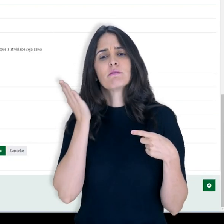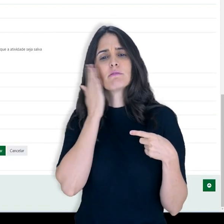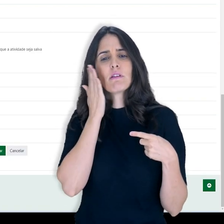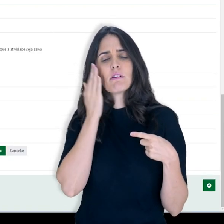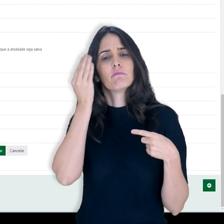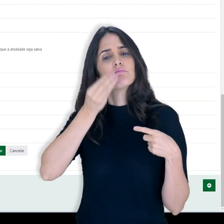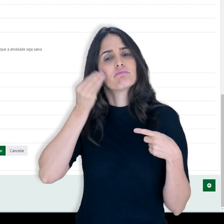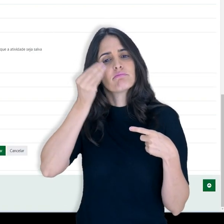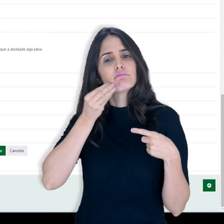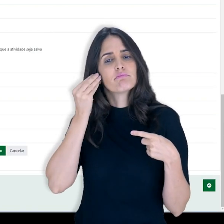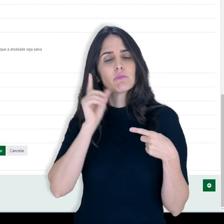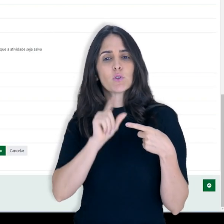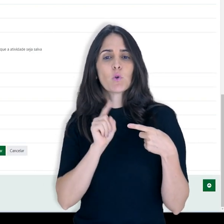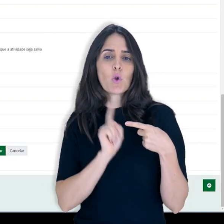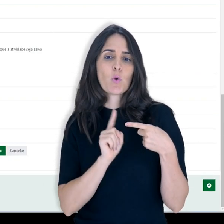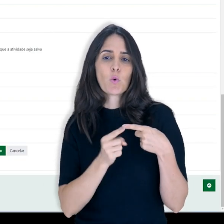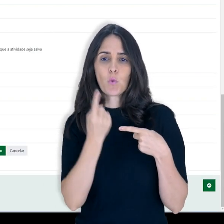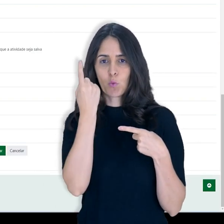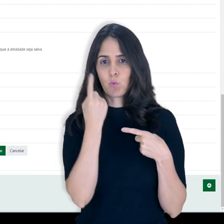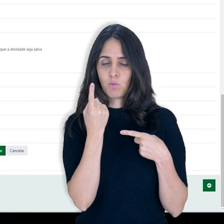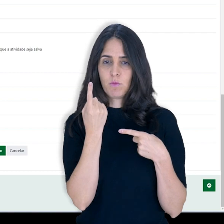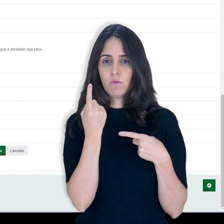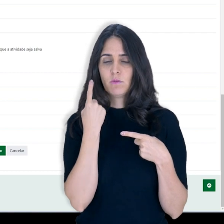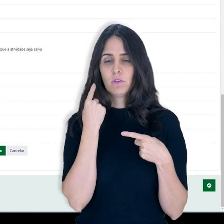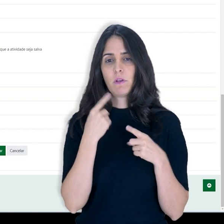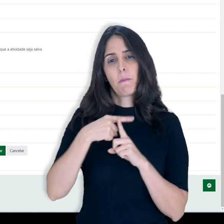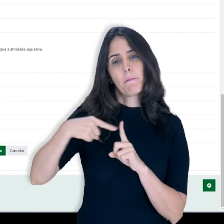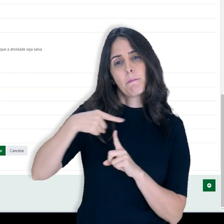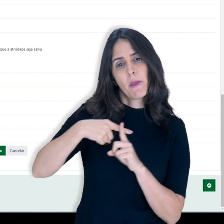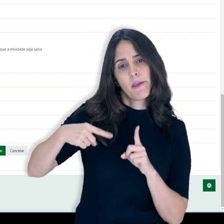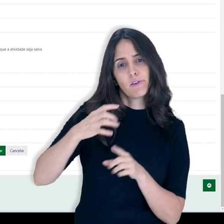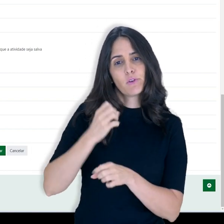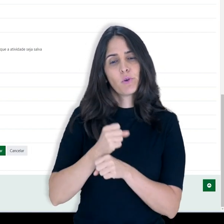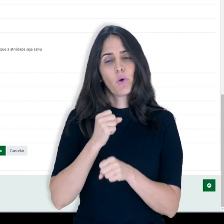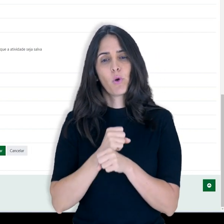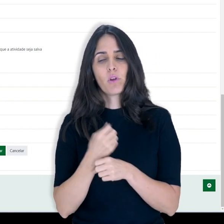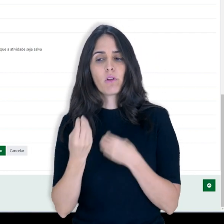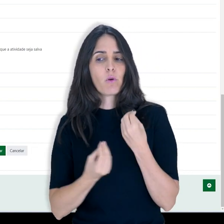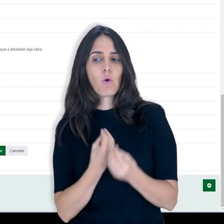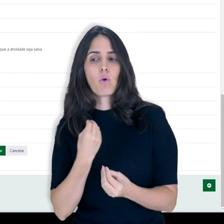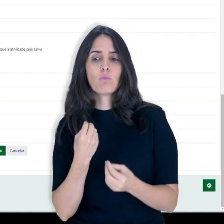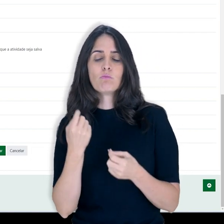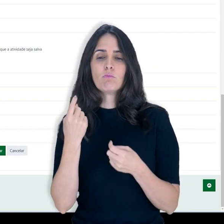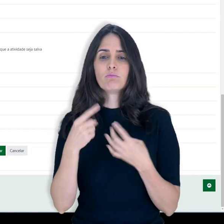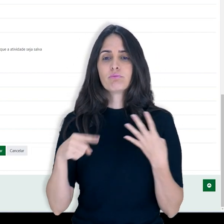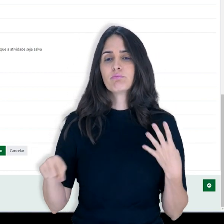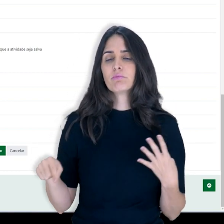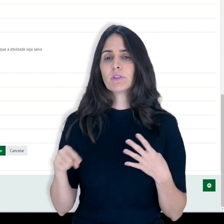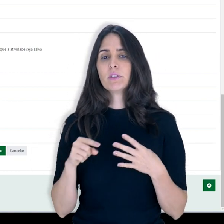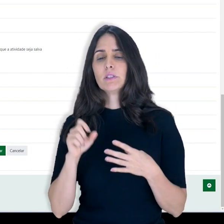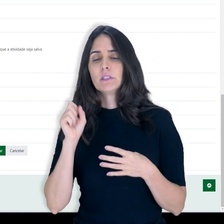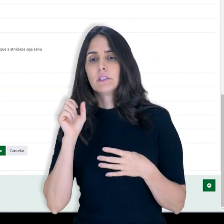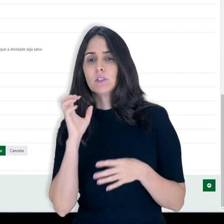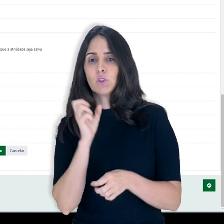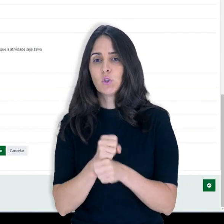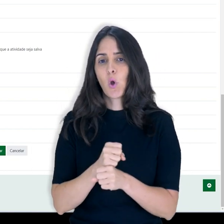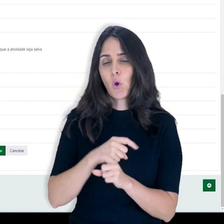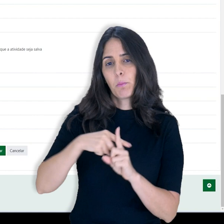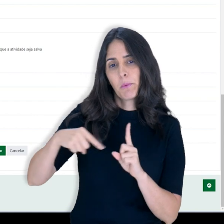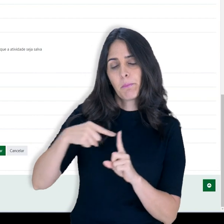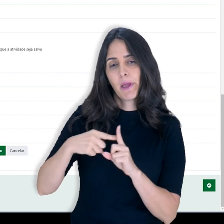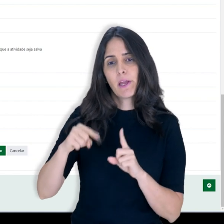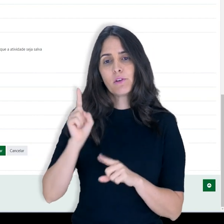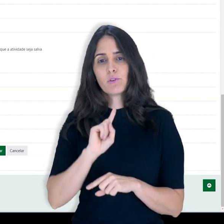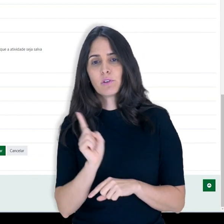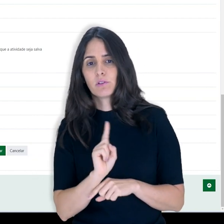simples, que eu já estou acostumada. Eu vou só aqui escolher se vai ser média das avaliações, contagem das avaliações, avaliação